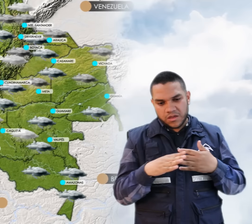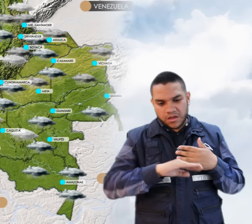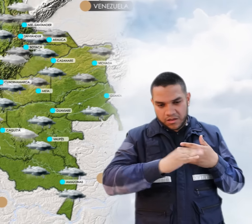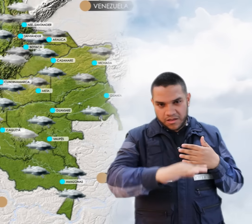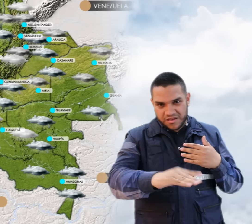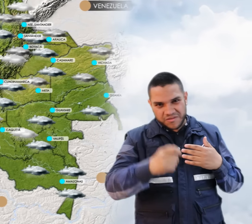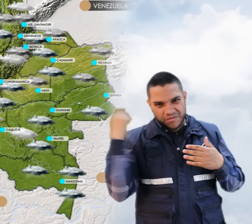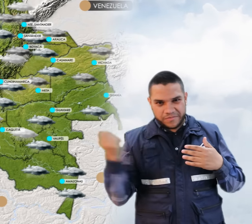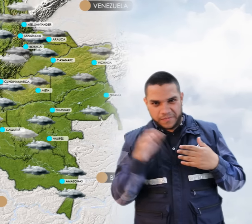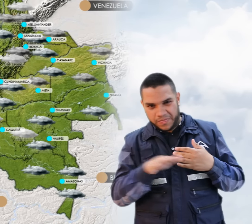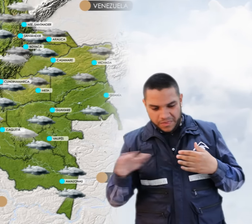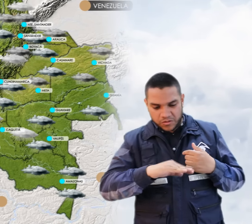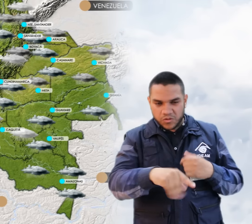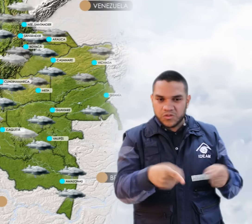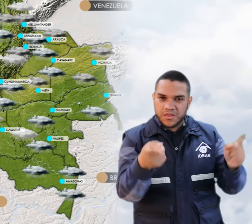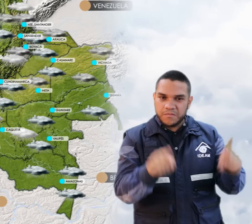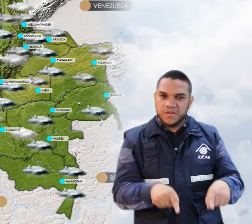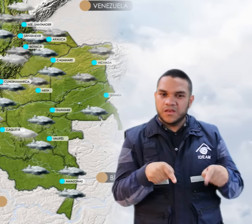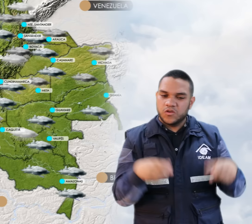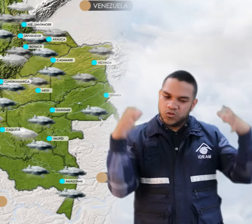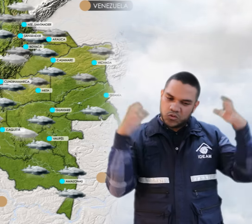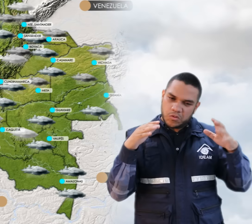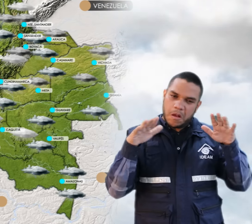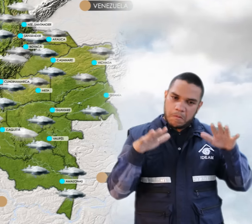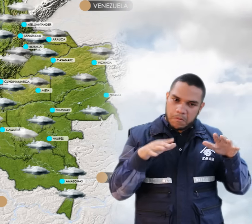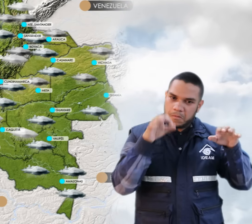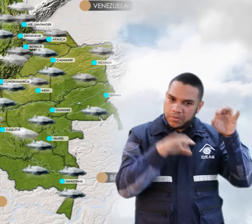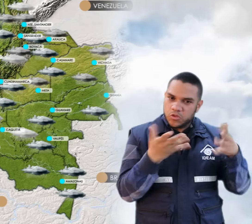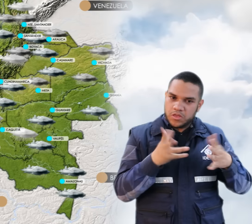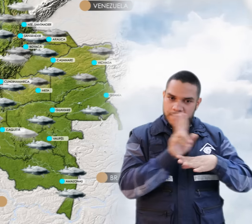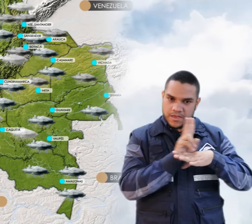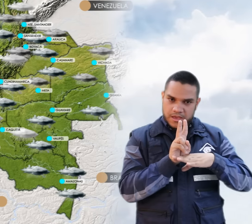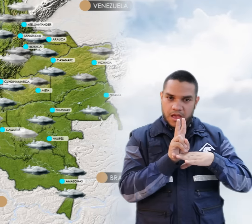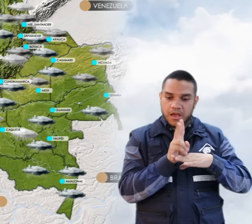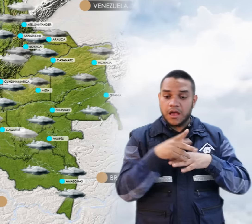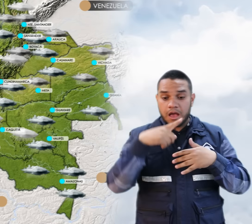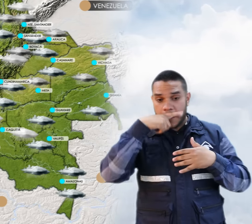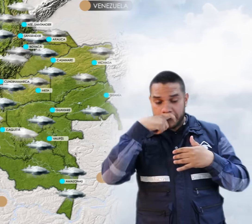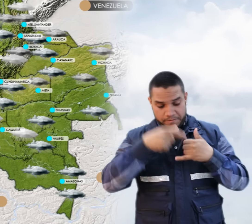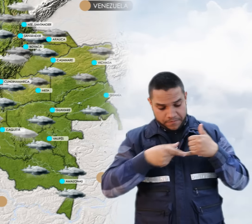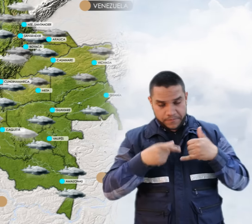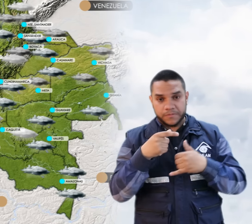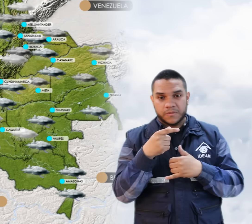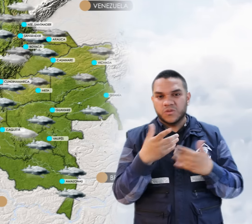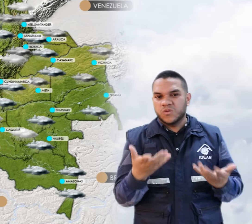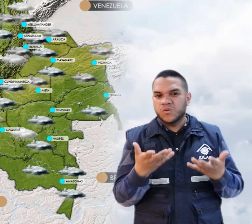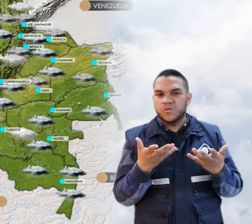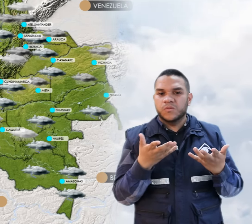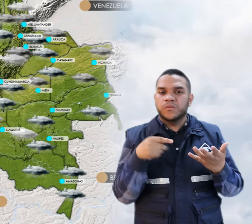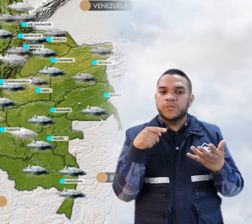Llanero y de menor intensidad sobre Bichada. Para la Amazonía colombiana se estiman condiciones de tiempo